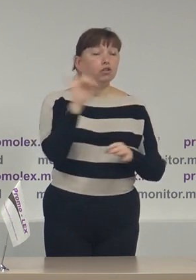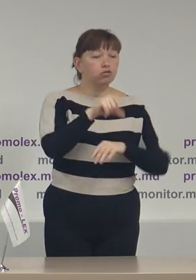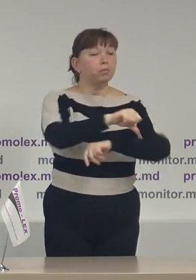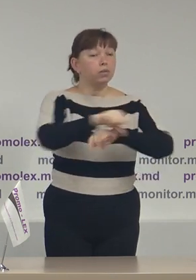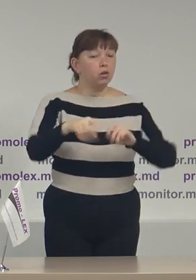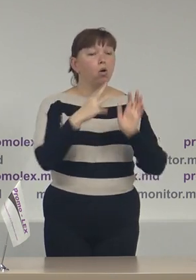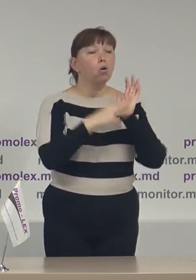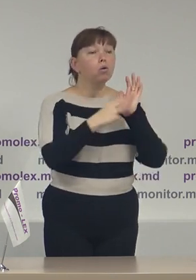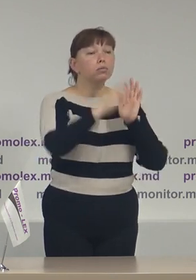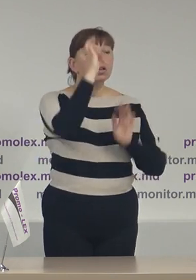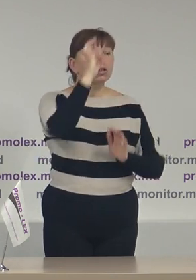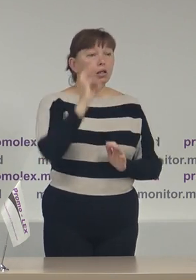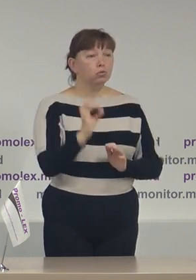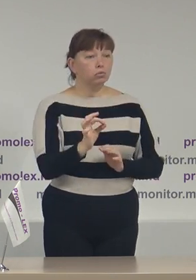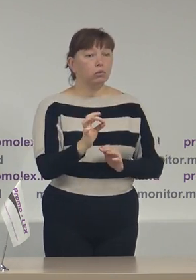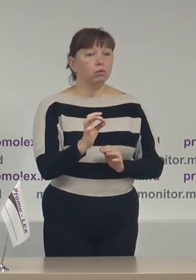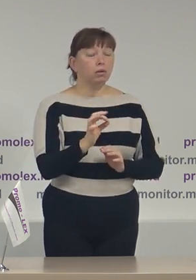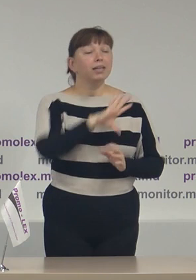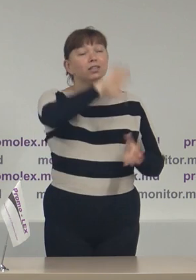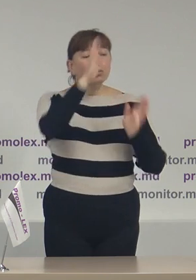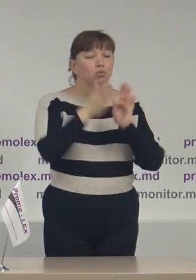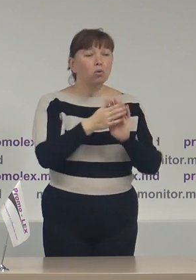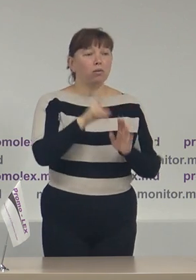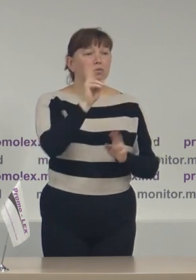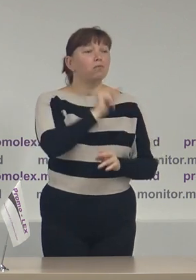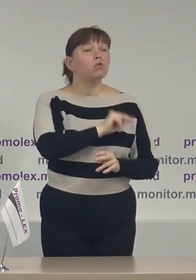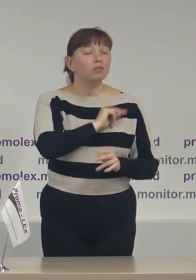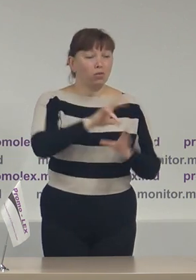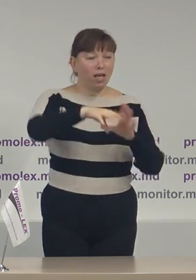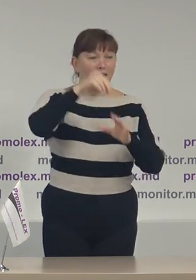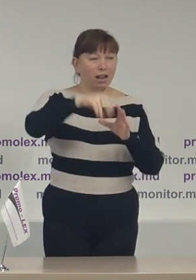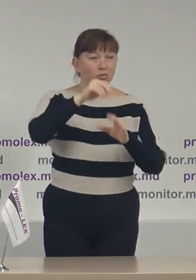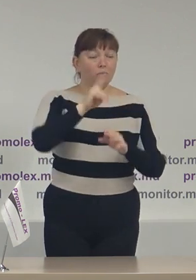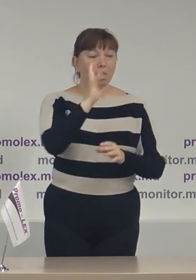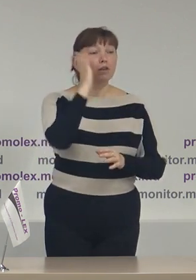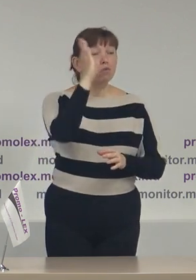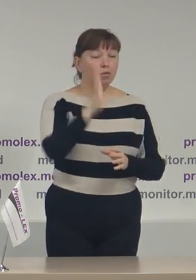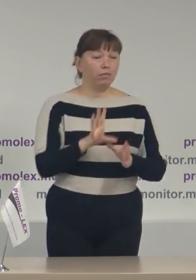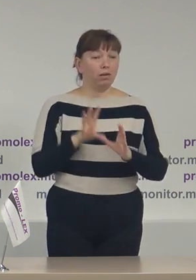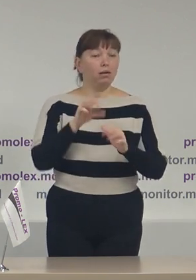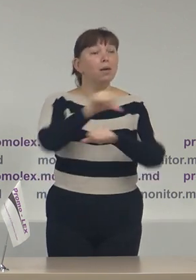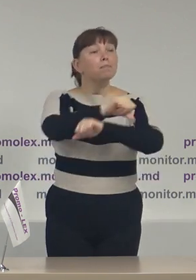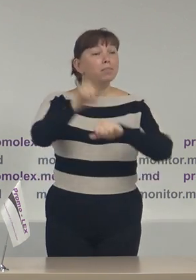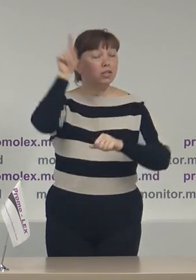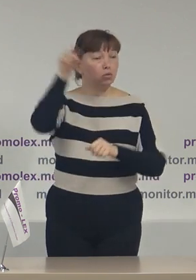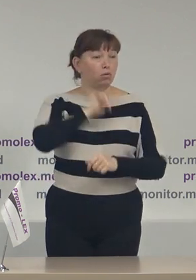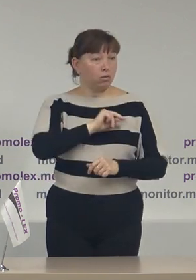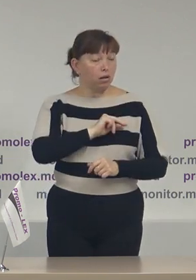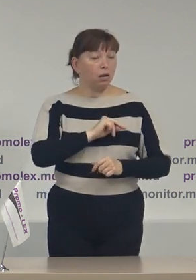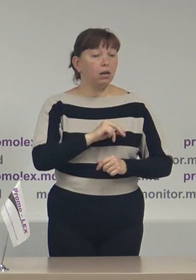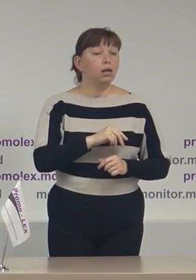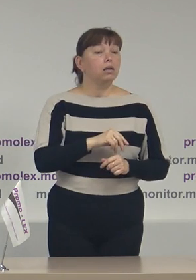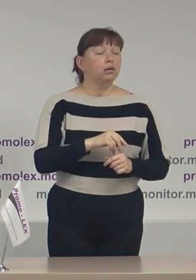80% din toți funcționarii electorali care vor fi implicați peste hotarele țării sunt